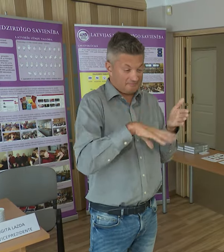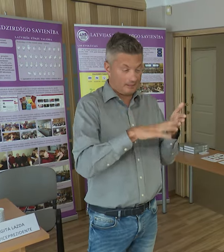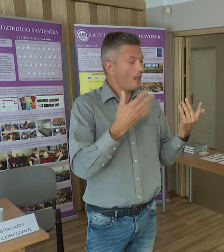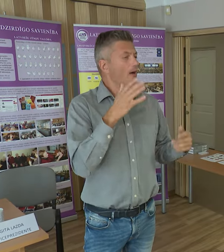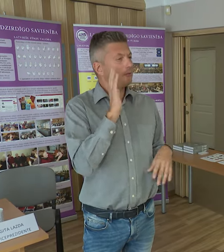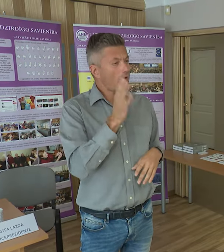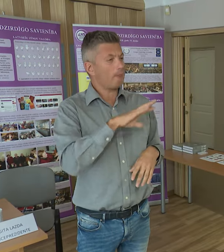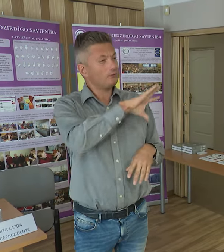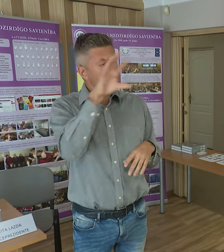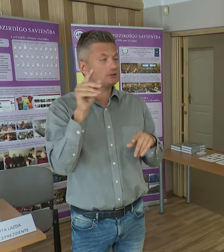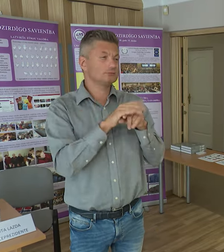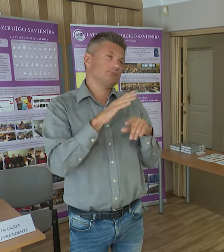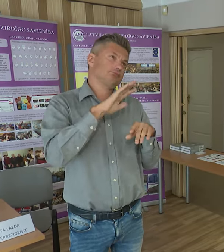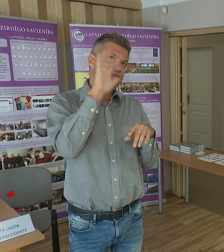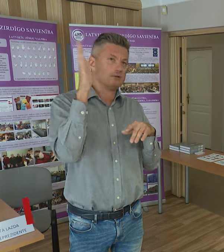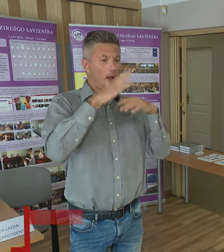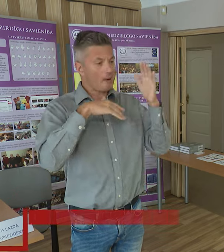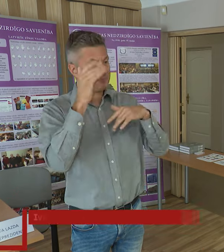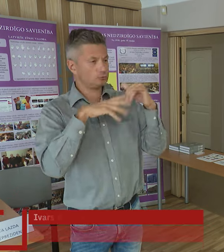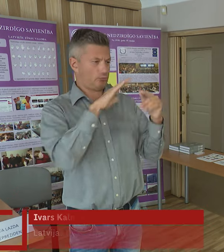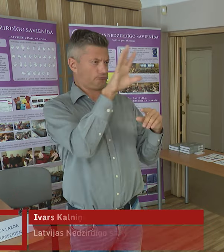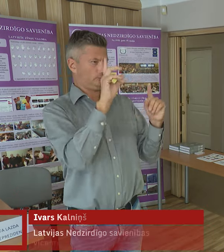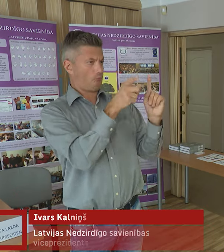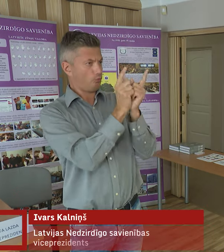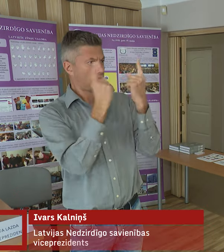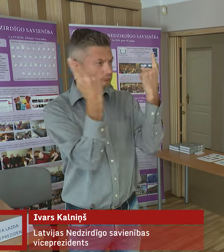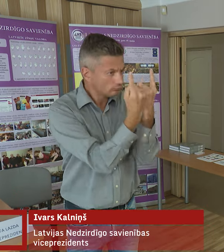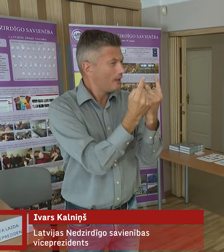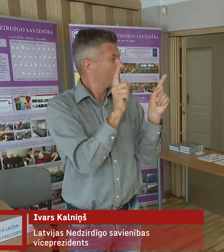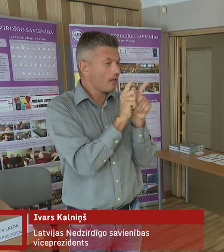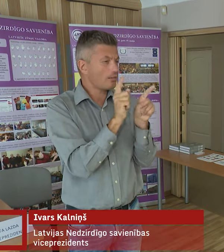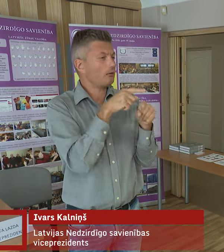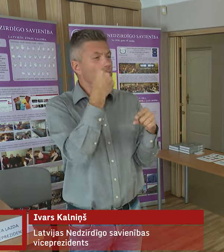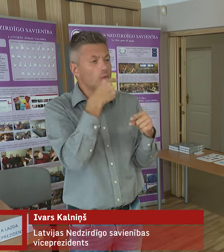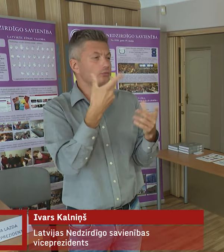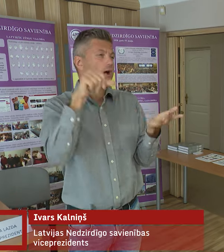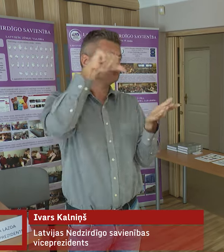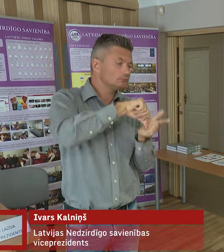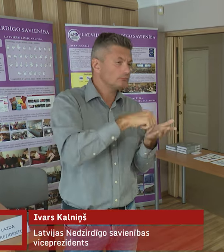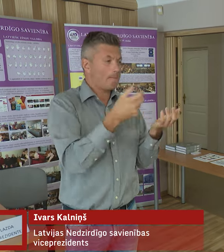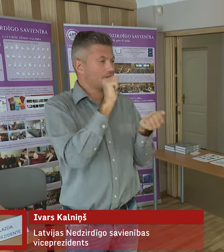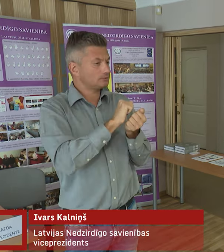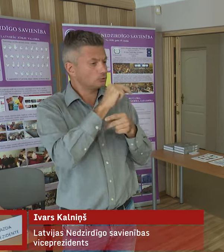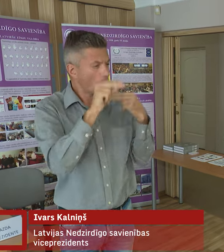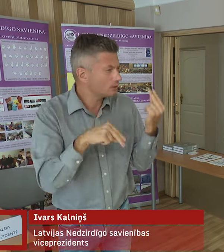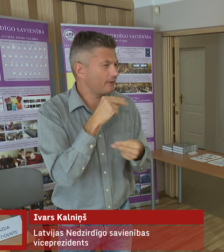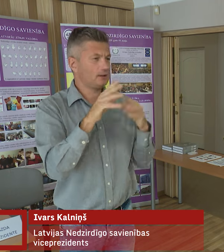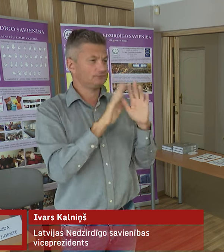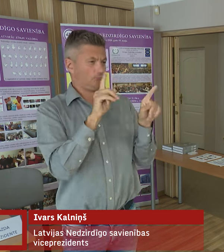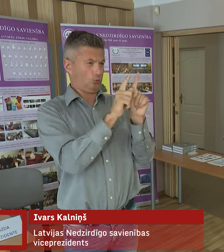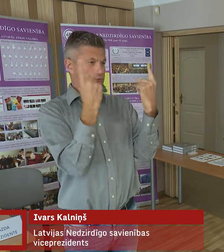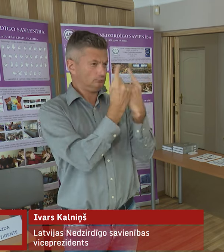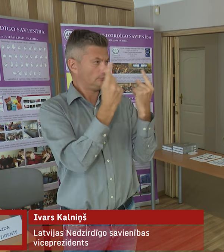Ļoti vienkārši. Jābūt visiem valsts samatpersonām, jābūt vienmēr ar tūkojumu vienalga